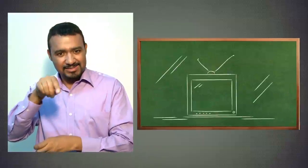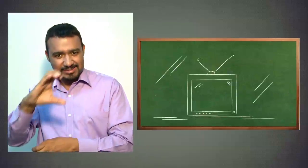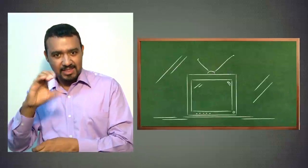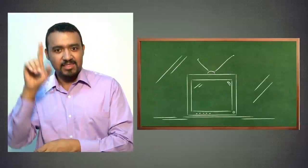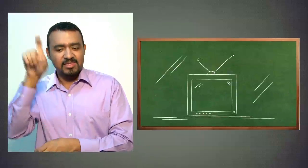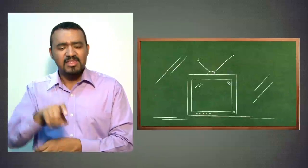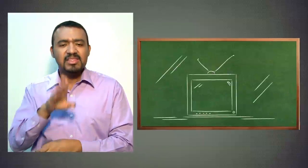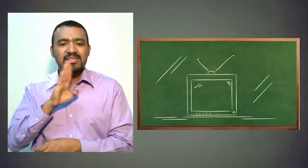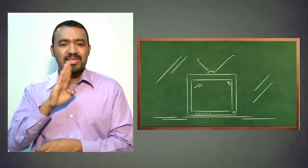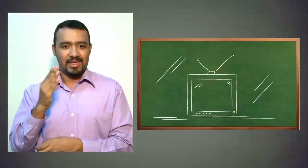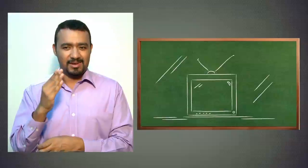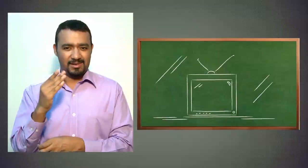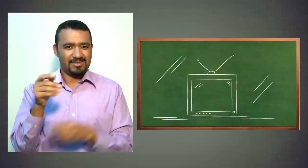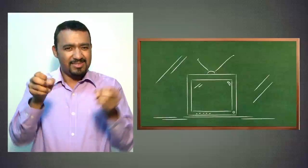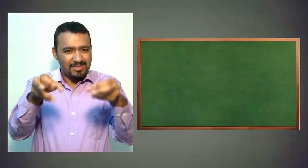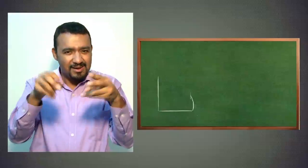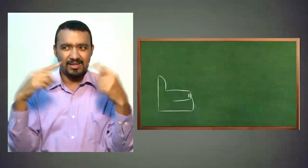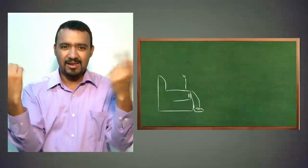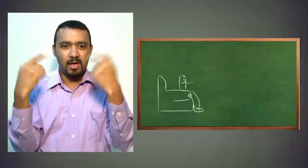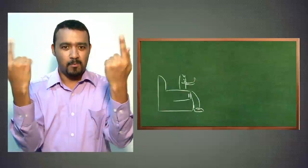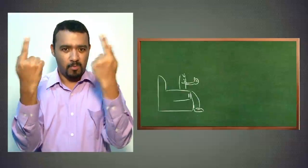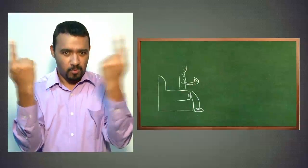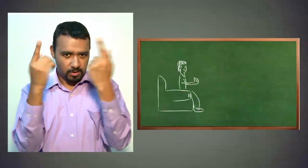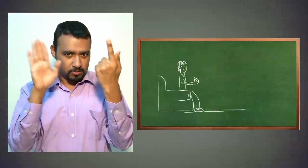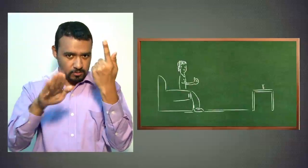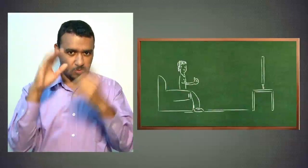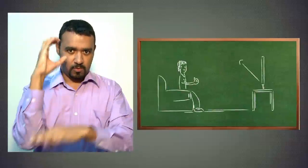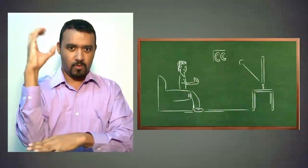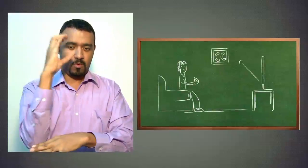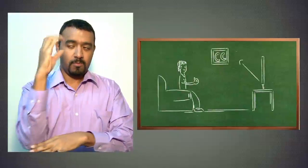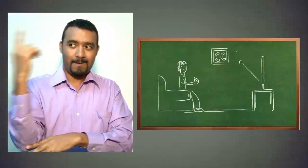señas colombiano en los operadores de televisión y canales públicos en Colombia.